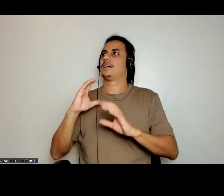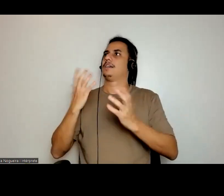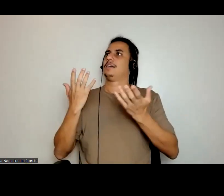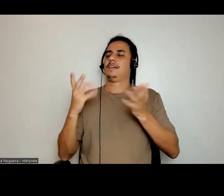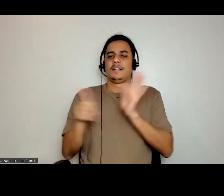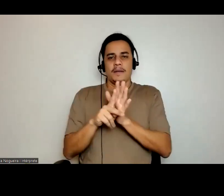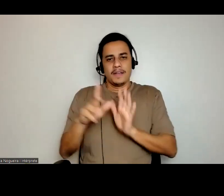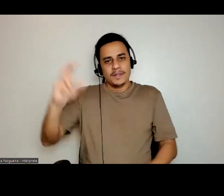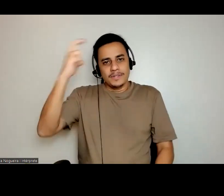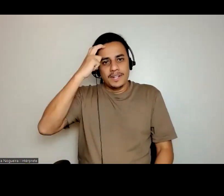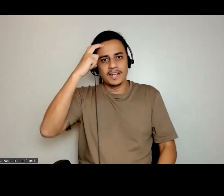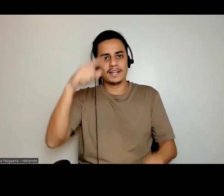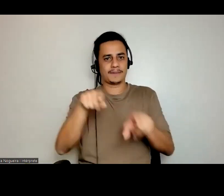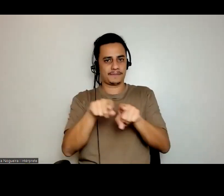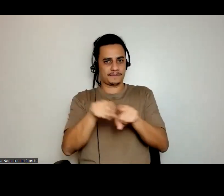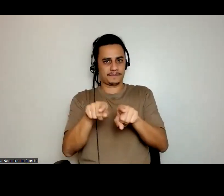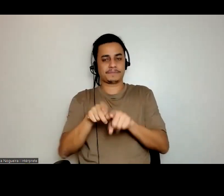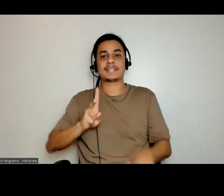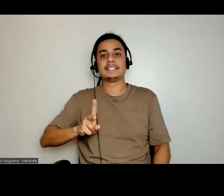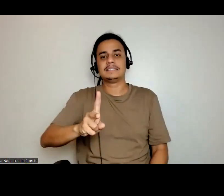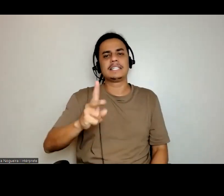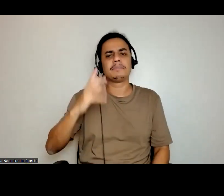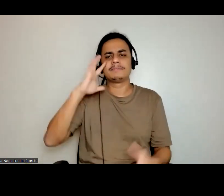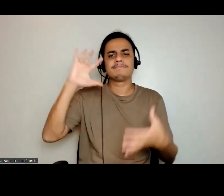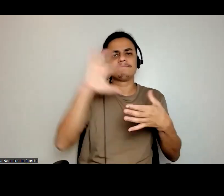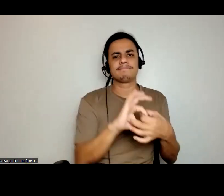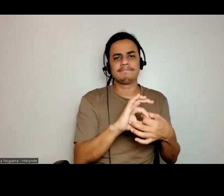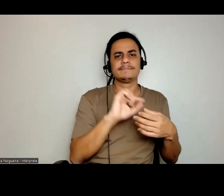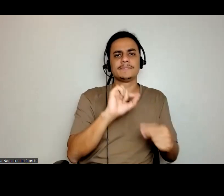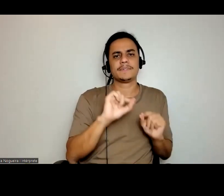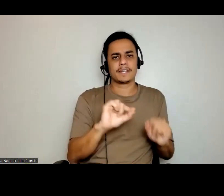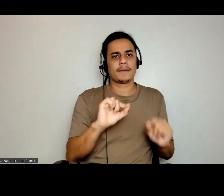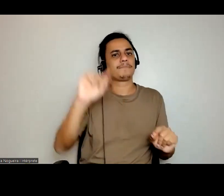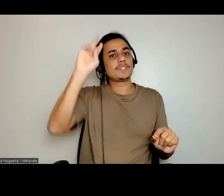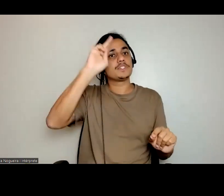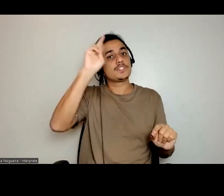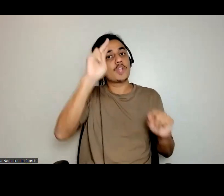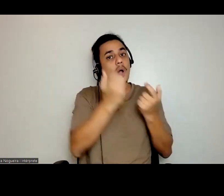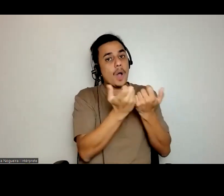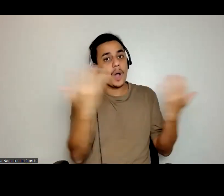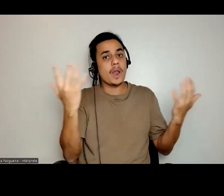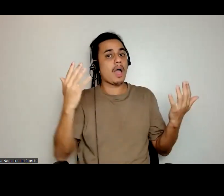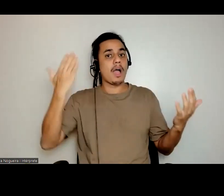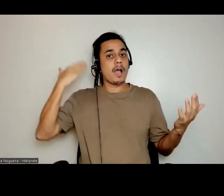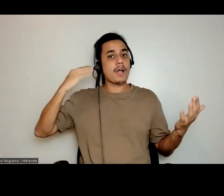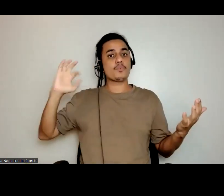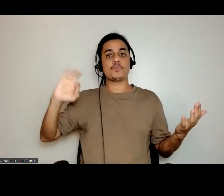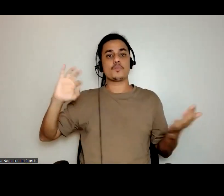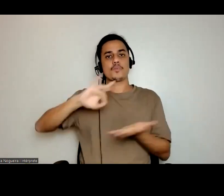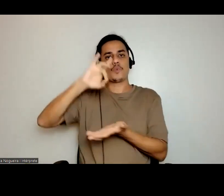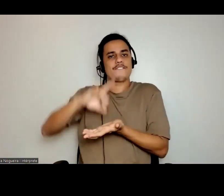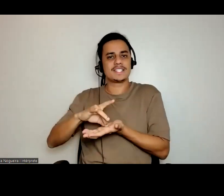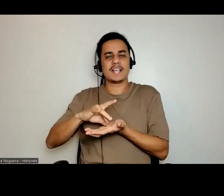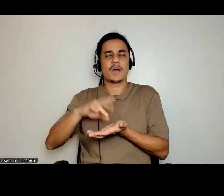culturais, etc., considerando as histórias que não foram contadas no processo de construção da história oficial do território